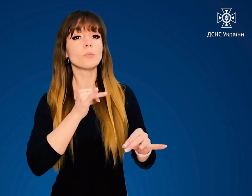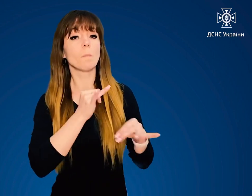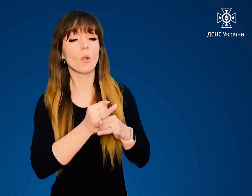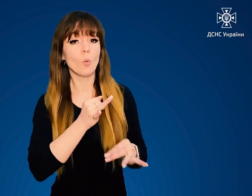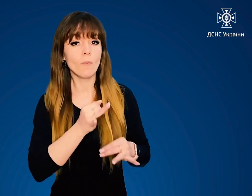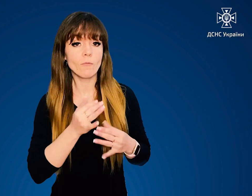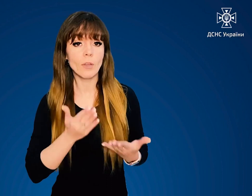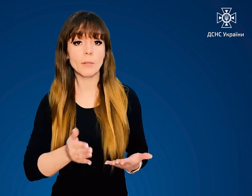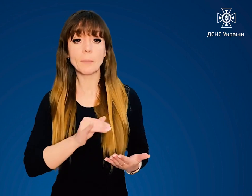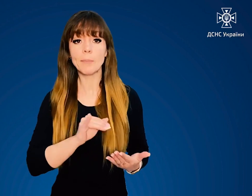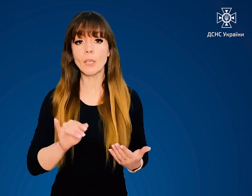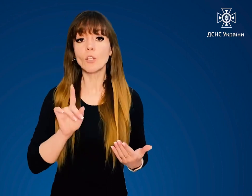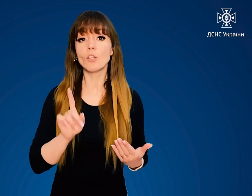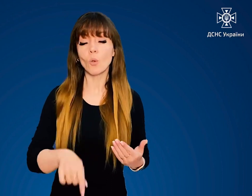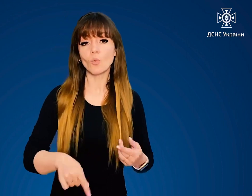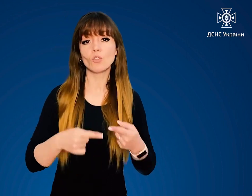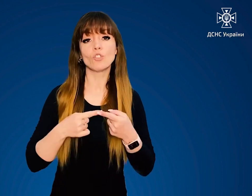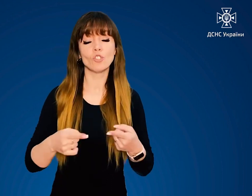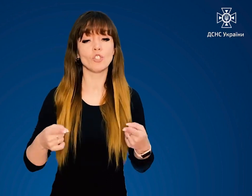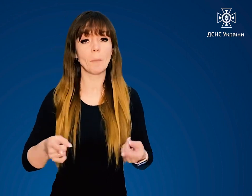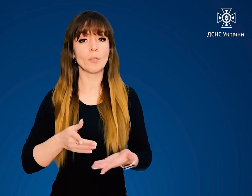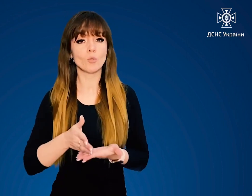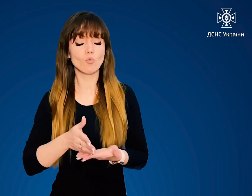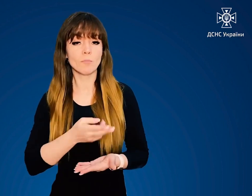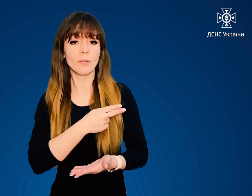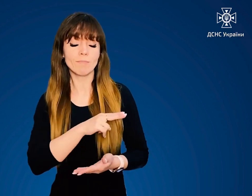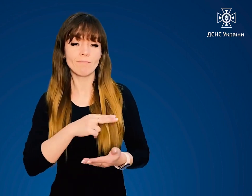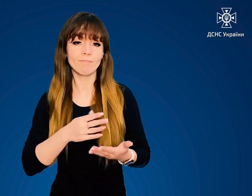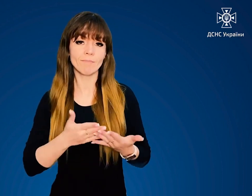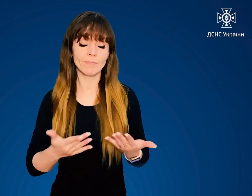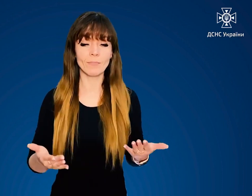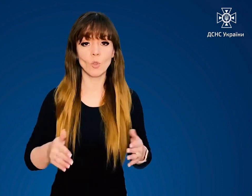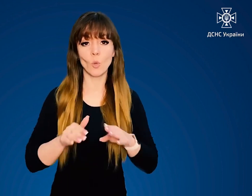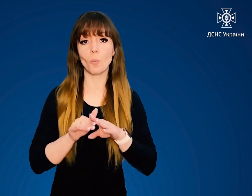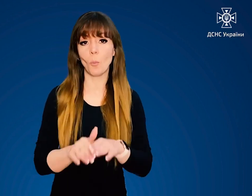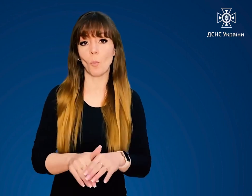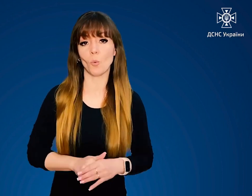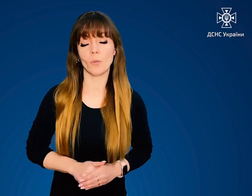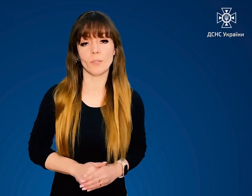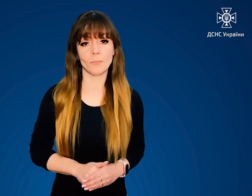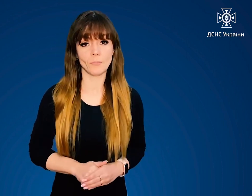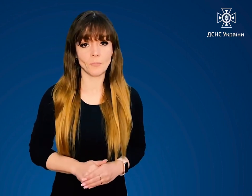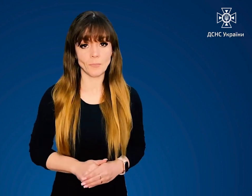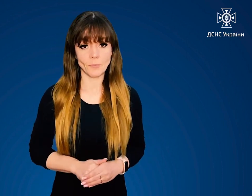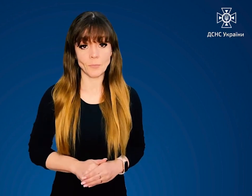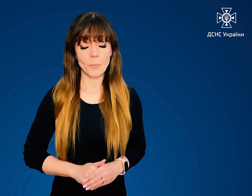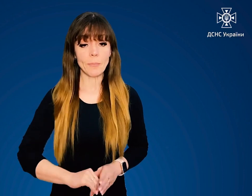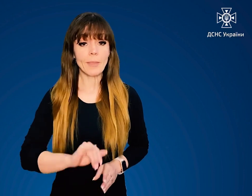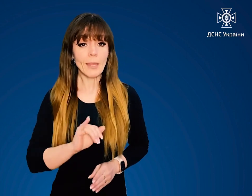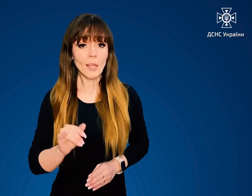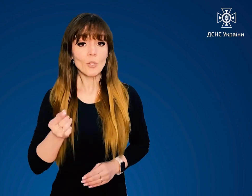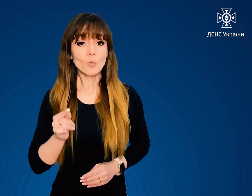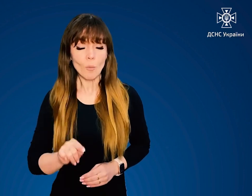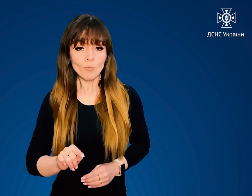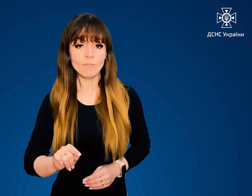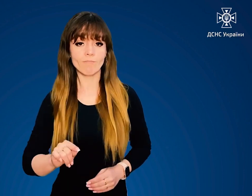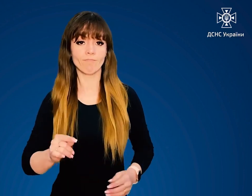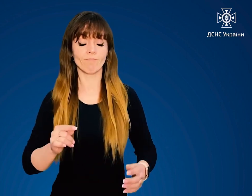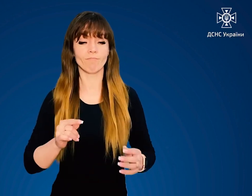спілкуванні, а також з іншими службами екстреної допомоги. Тому потурбуйтеся